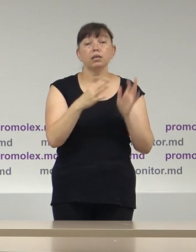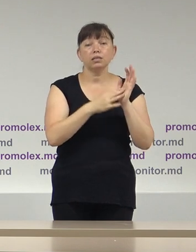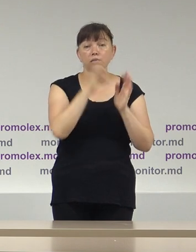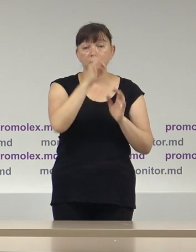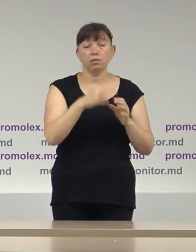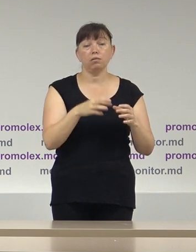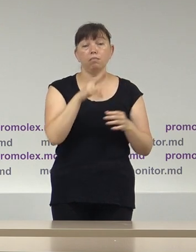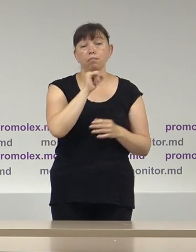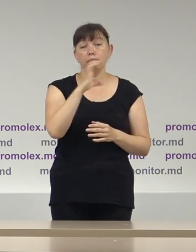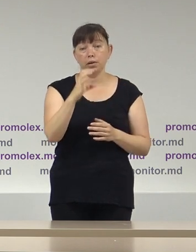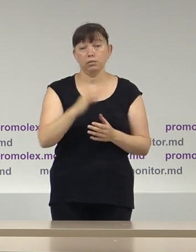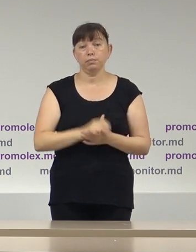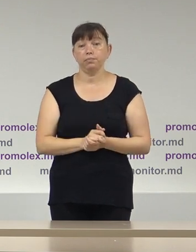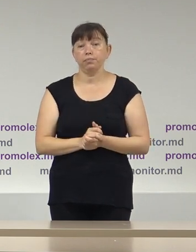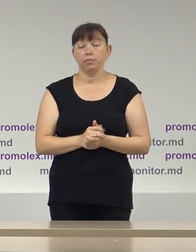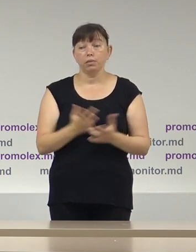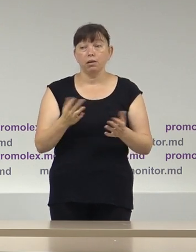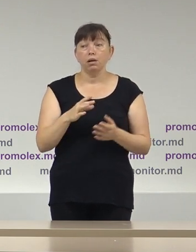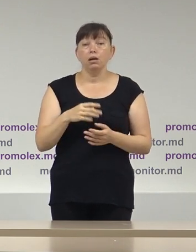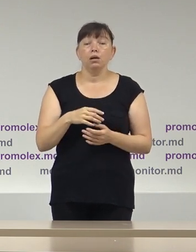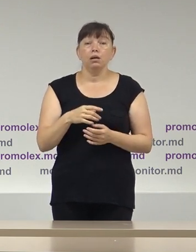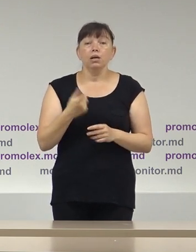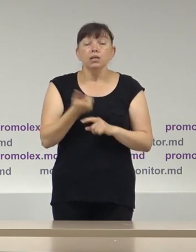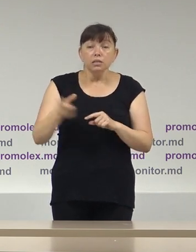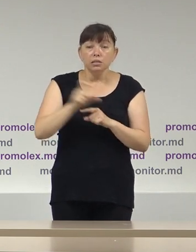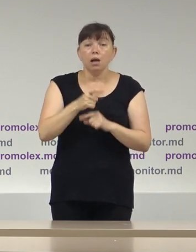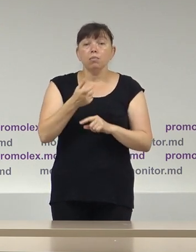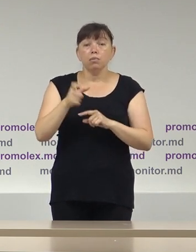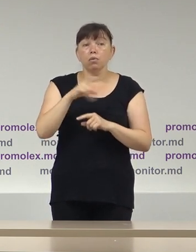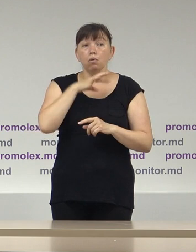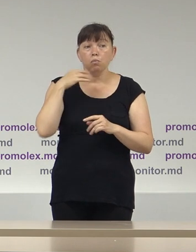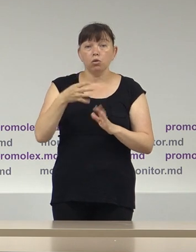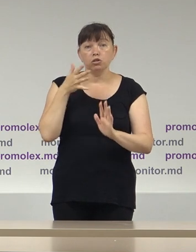partidului acțiune și solidaritate. Cele mai multe cheltuieli